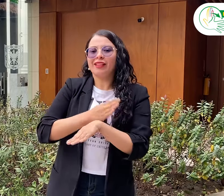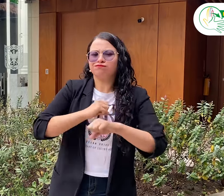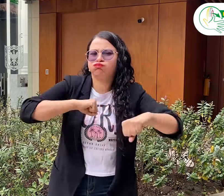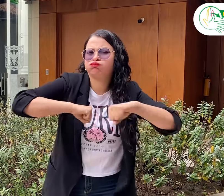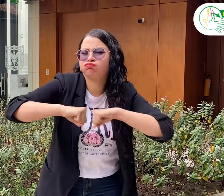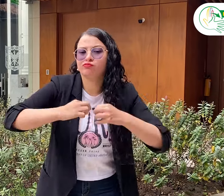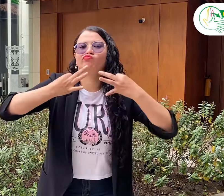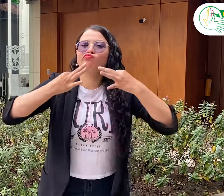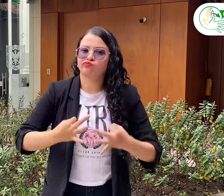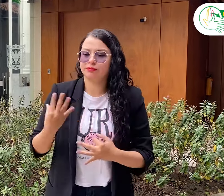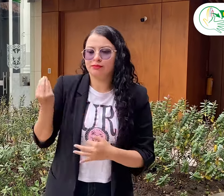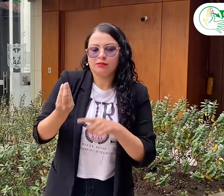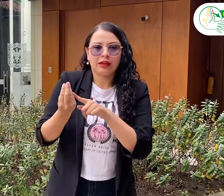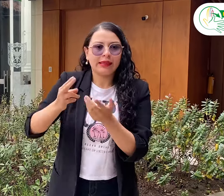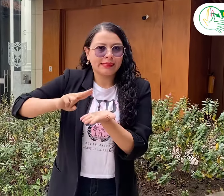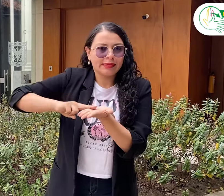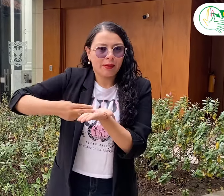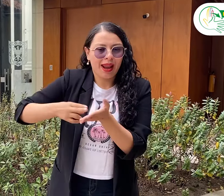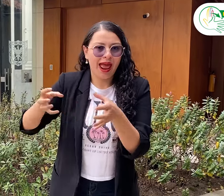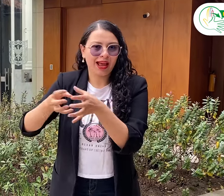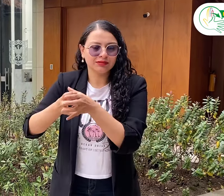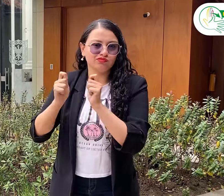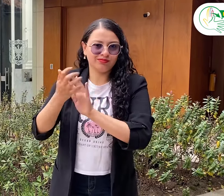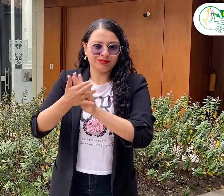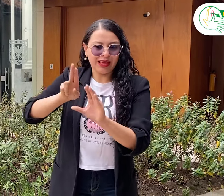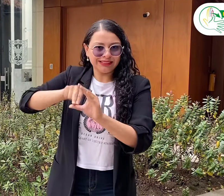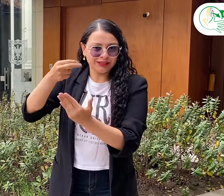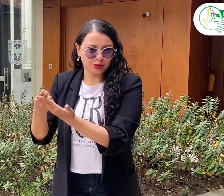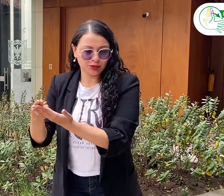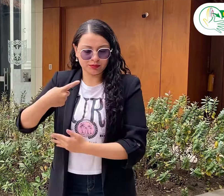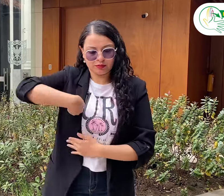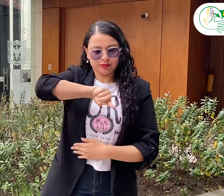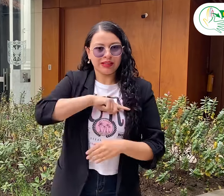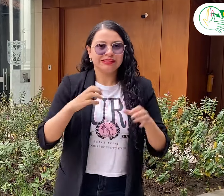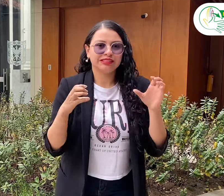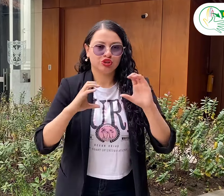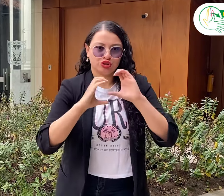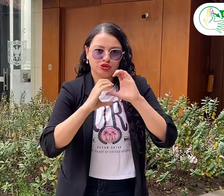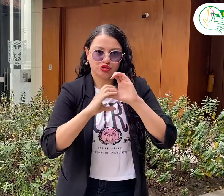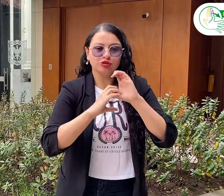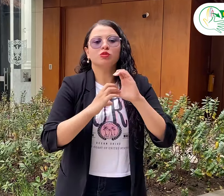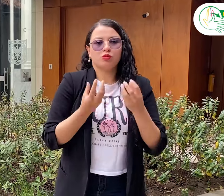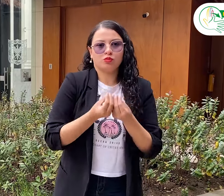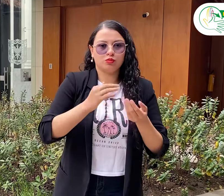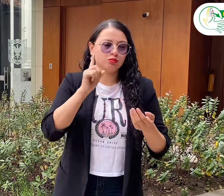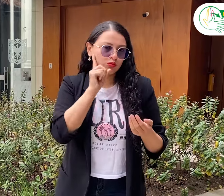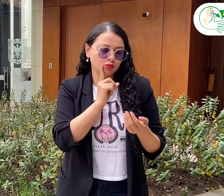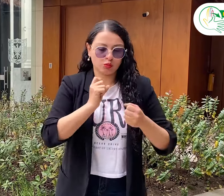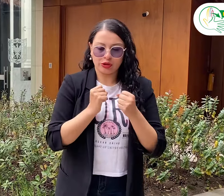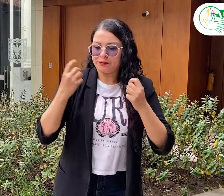hizo un llamado a la Asociación de Intérpretes y Traductores a Siboc y a Sordewoc para recibir aportes y ajustes frente